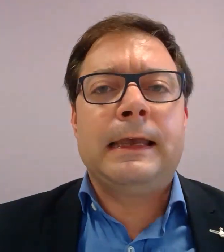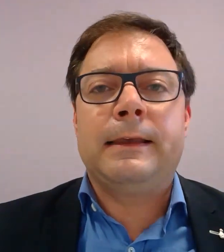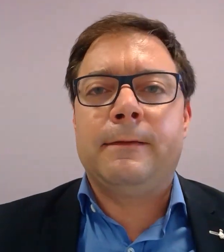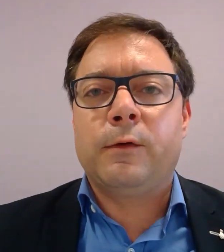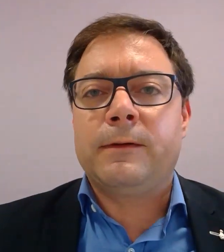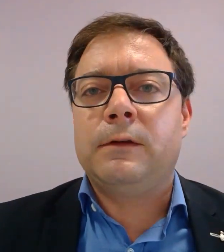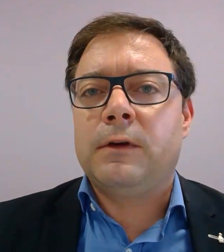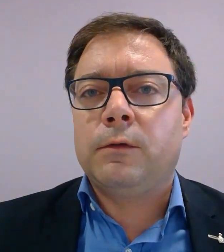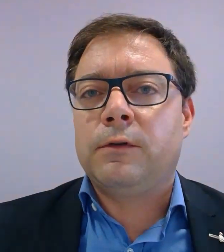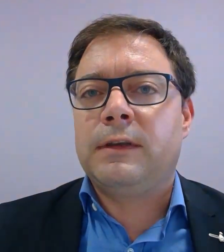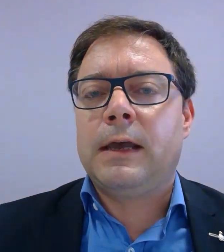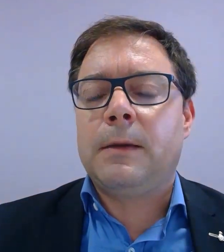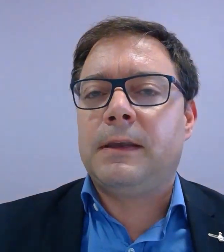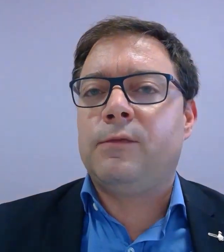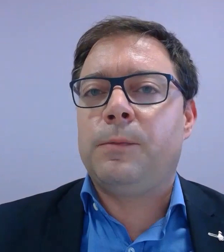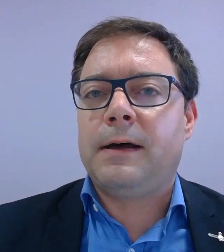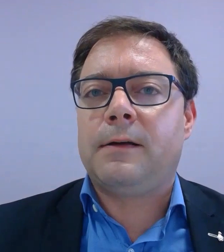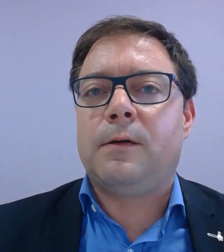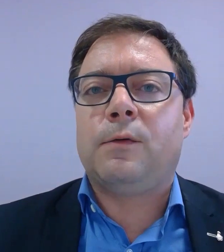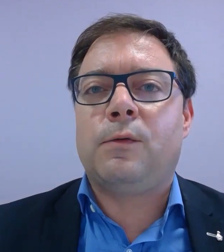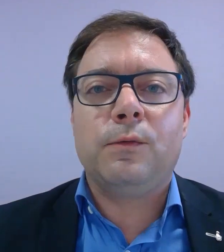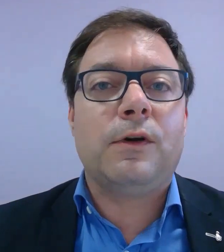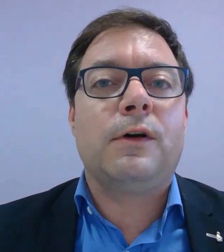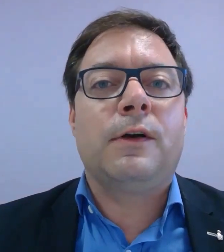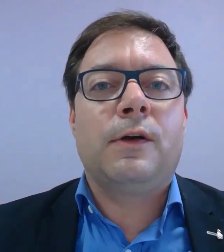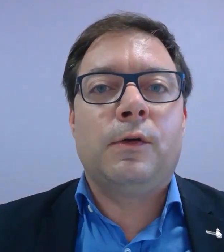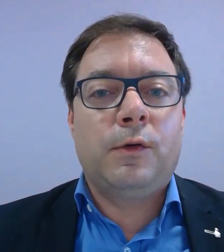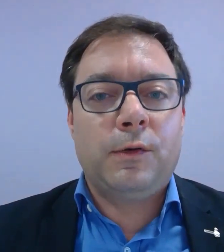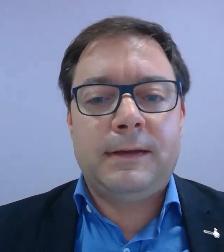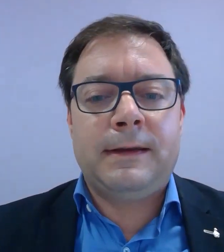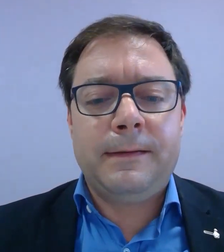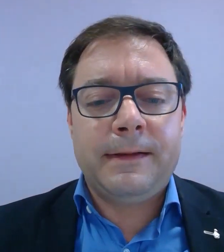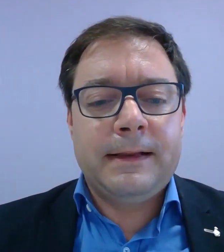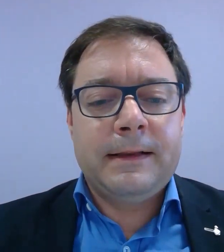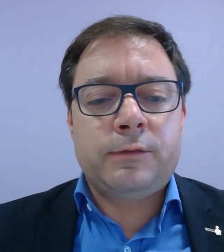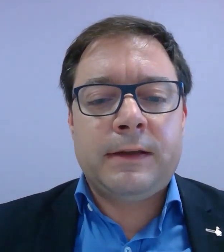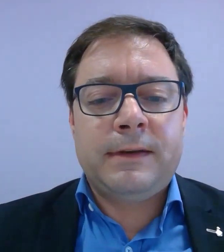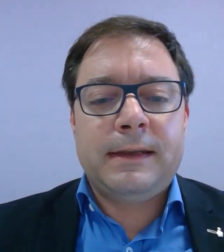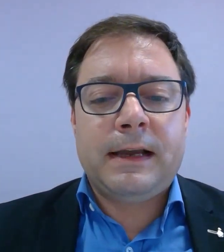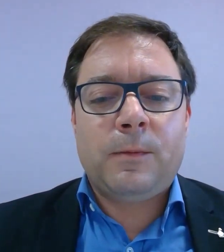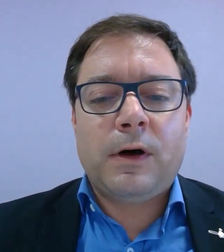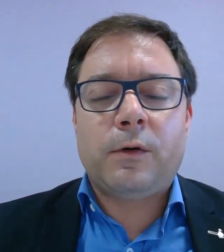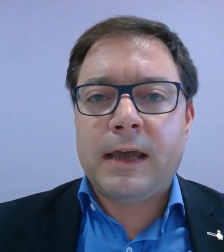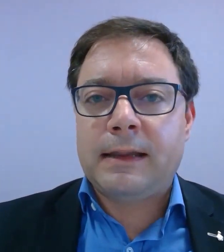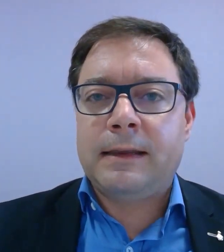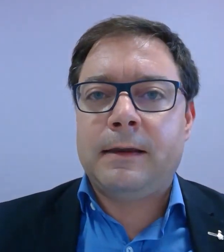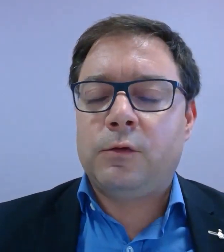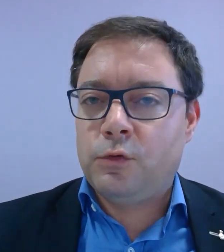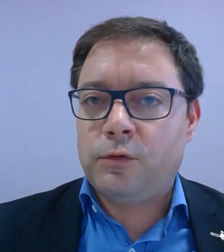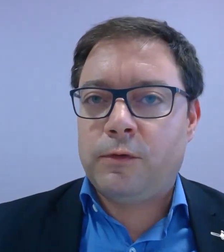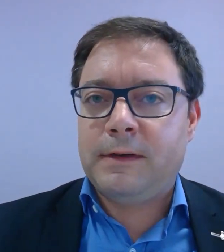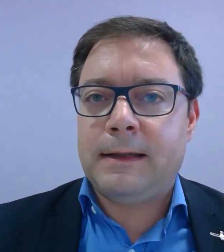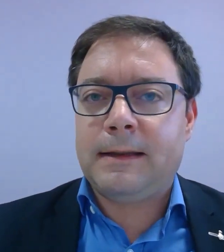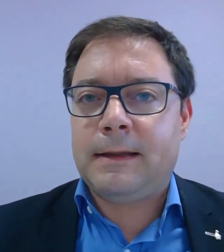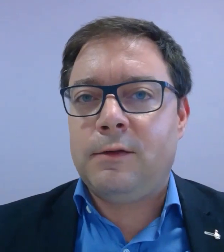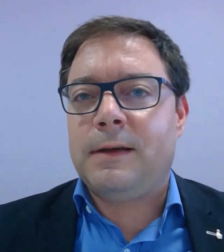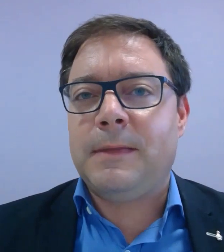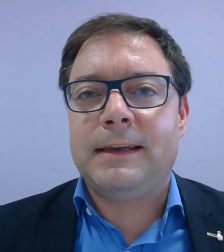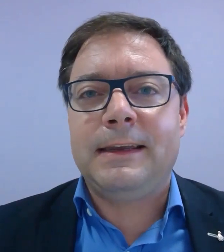et qui sont en situation de handicap et qui vous parleront de leur quotidien. Je vous invite également à regarder, toujours sur le site internet de la mairie,